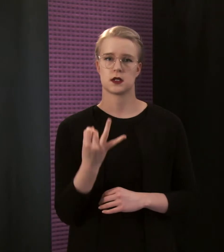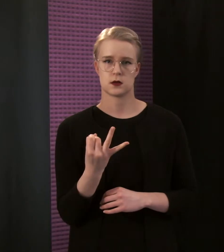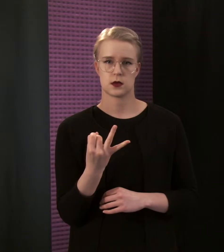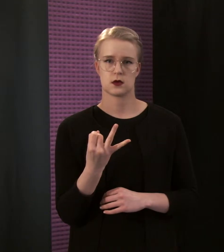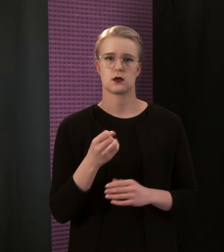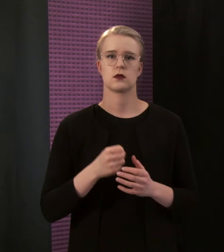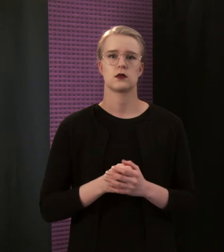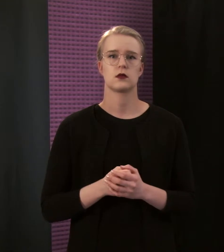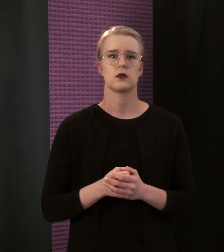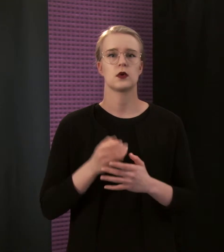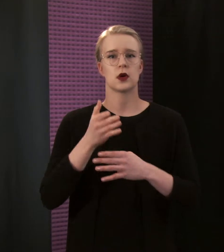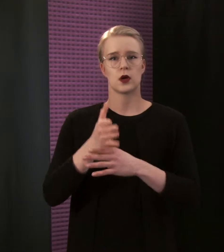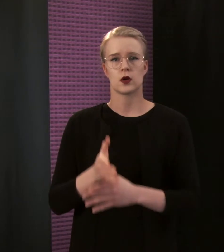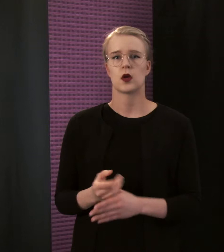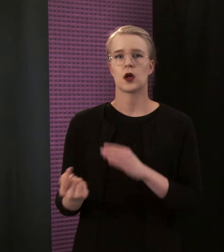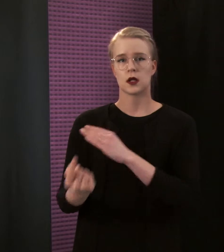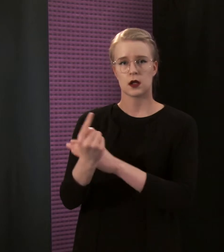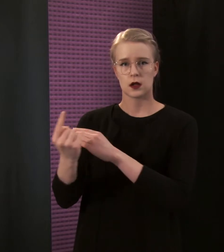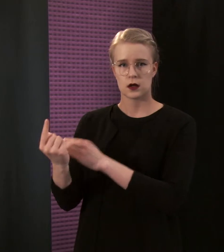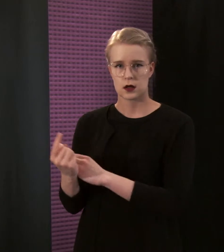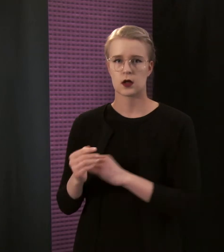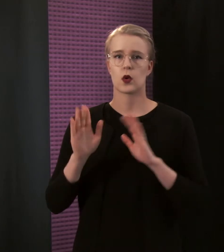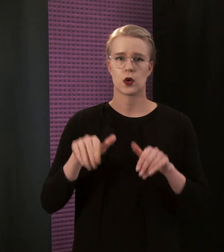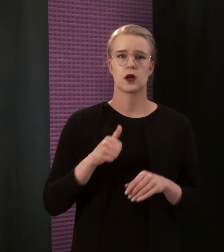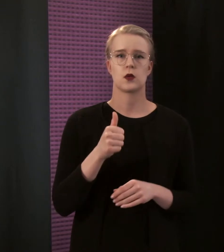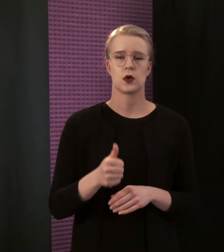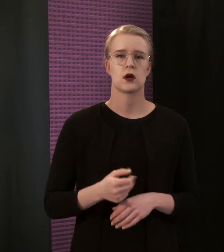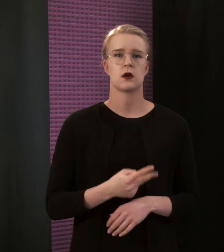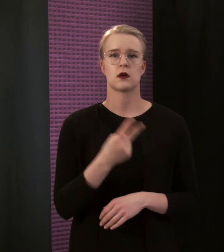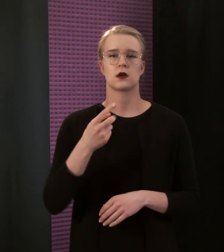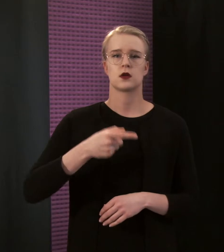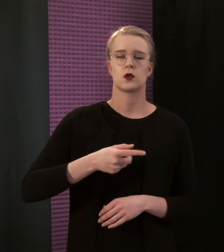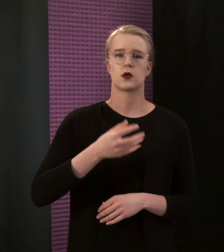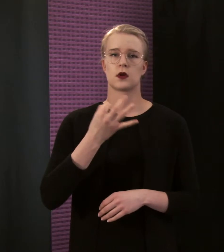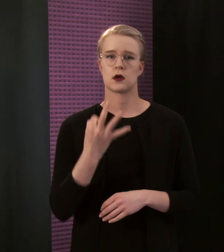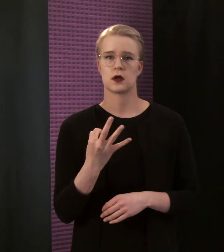Yhtiön tilausvirta oli vuonna 2018 ennätyksellinen.